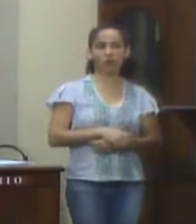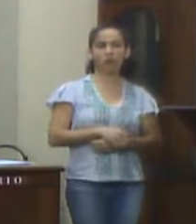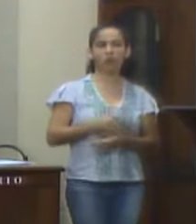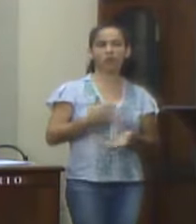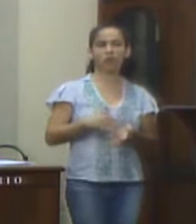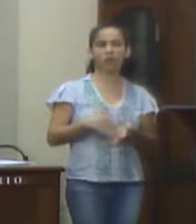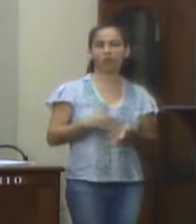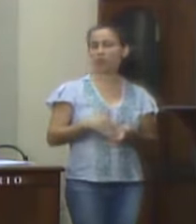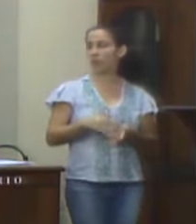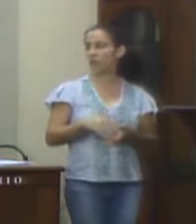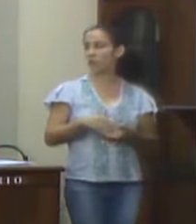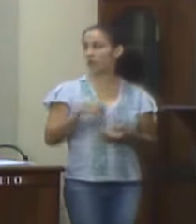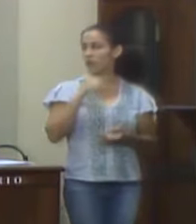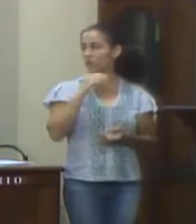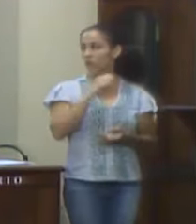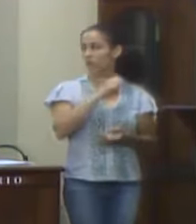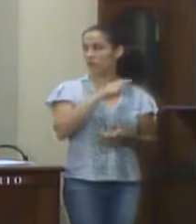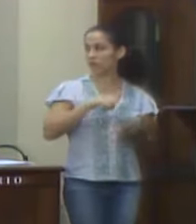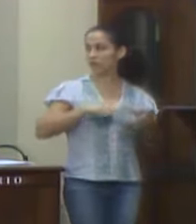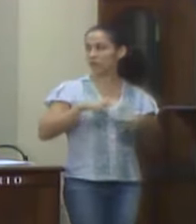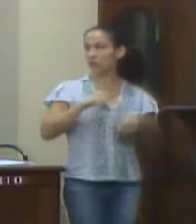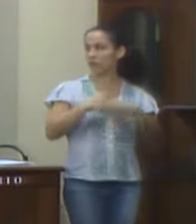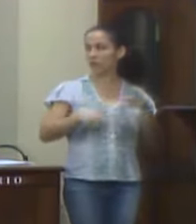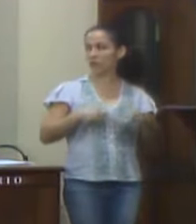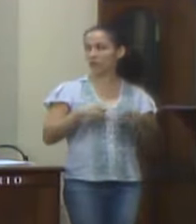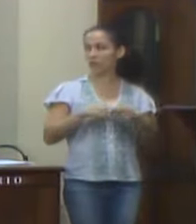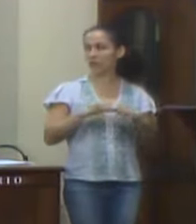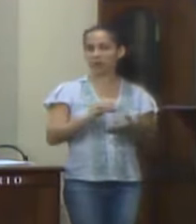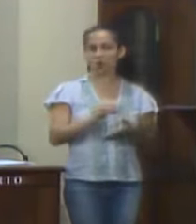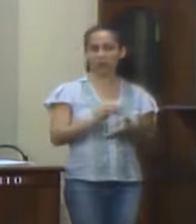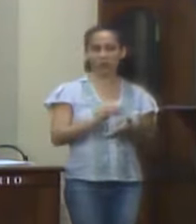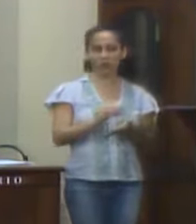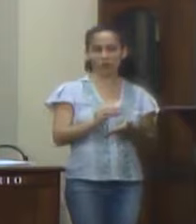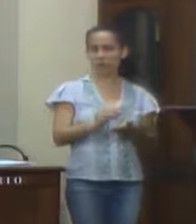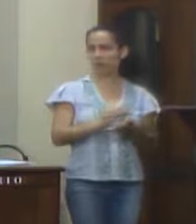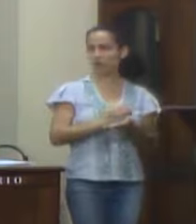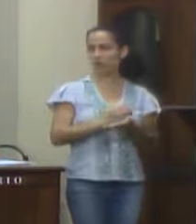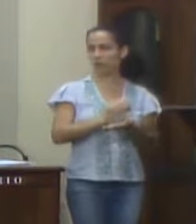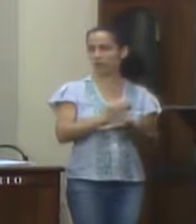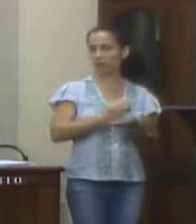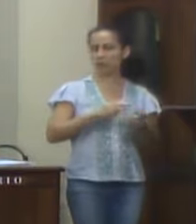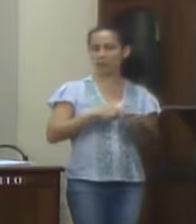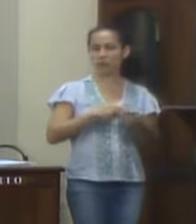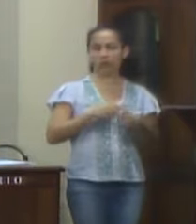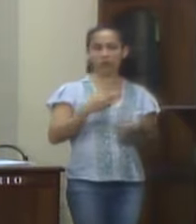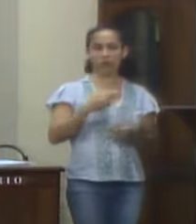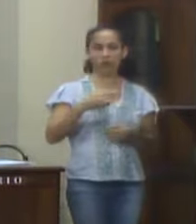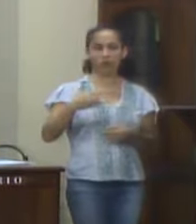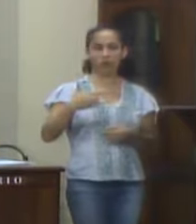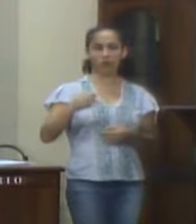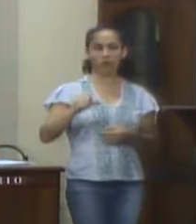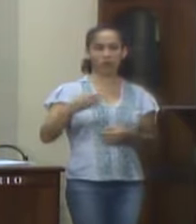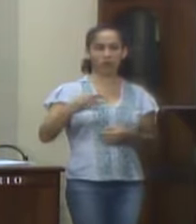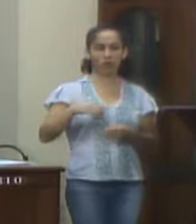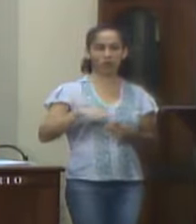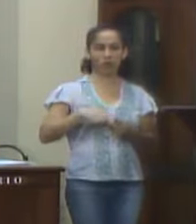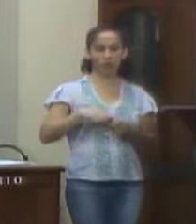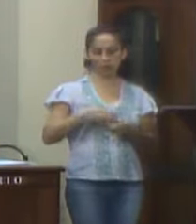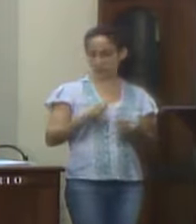Secretaria de Serviços Públicos e Defesa Civil. Ofício número 774, 775 de 2018,